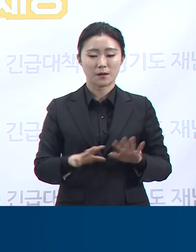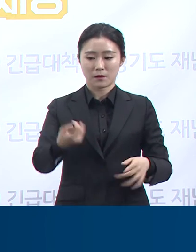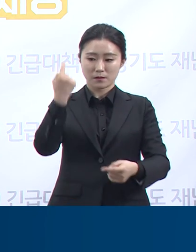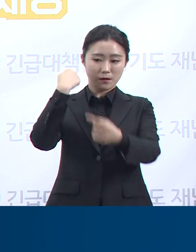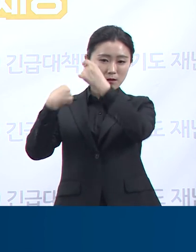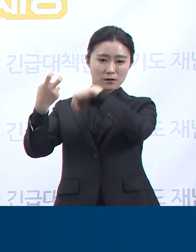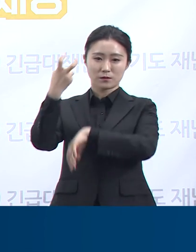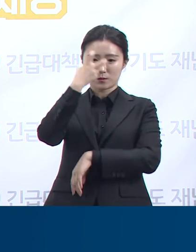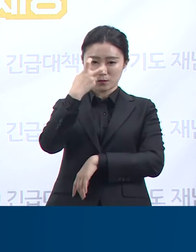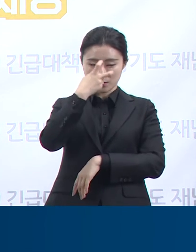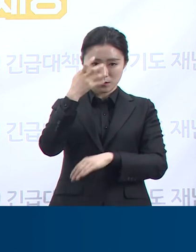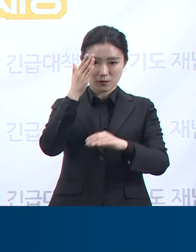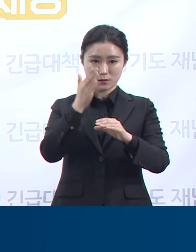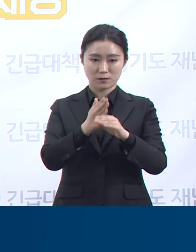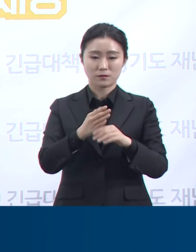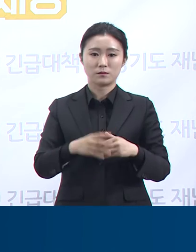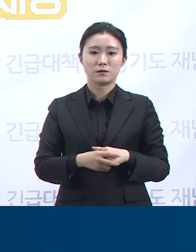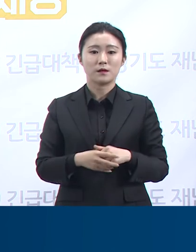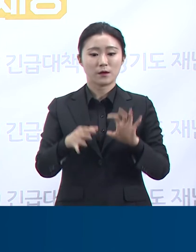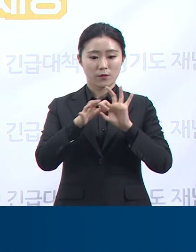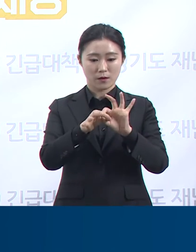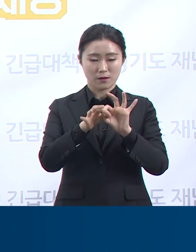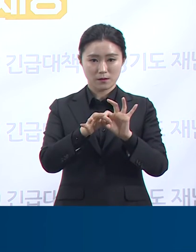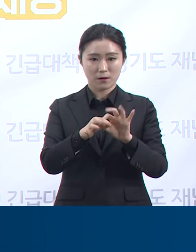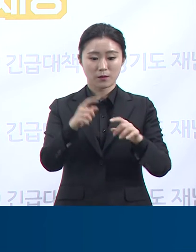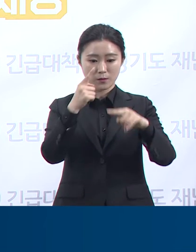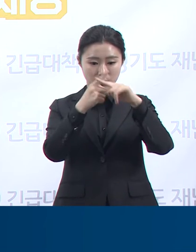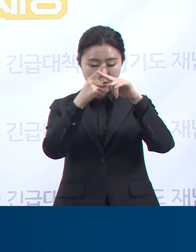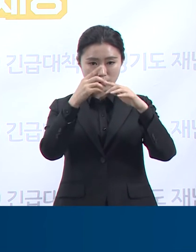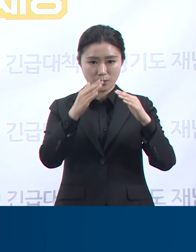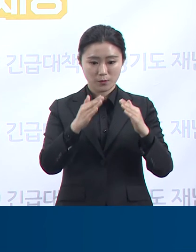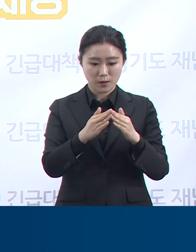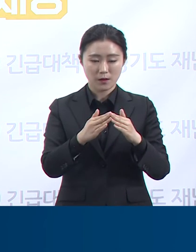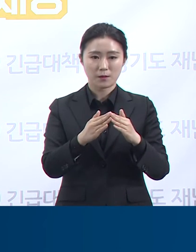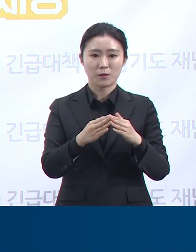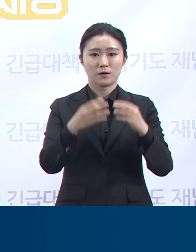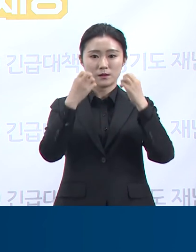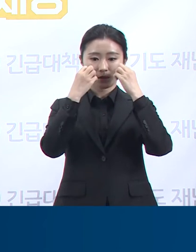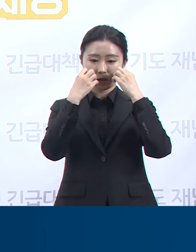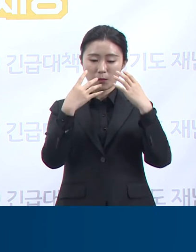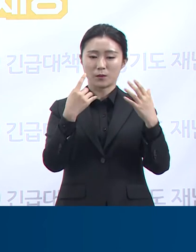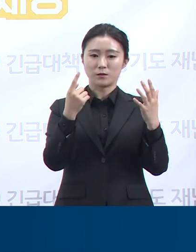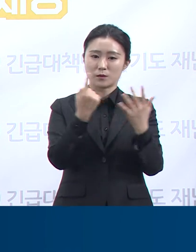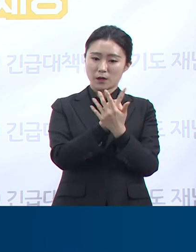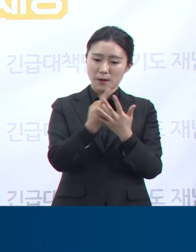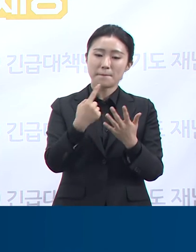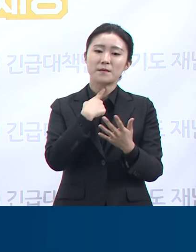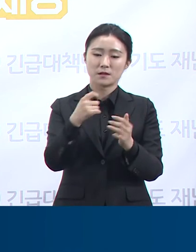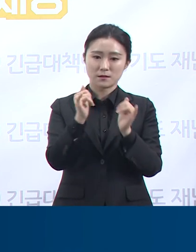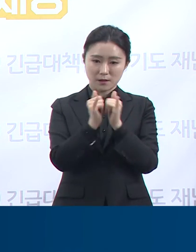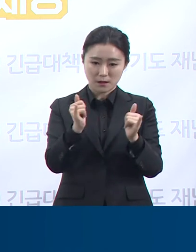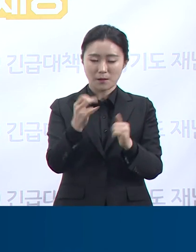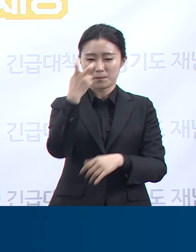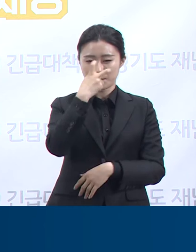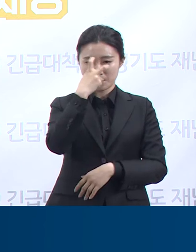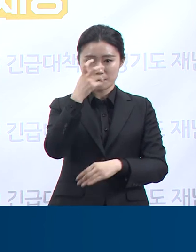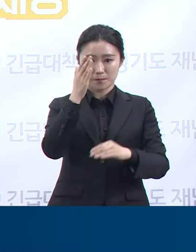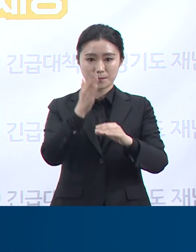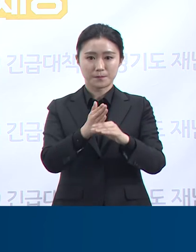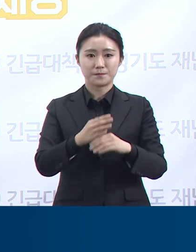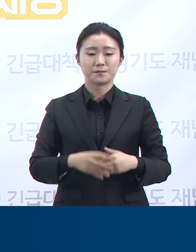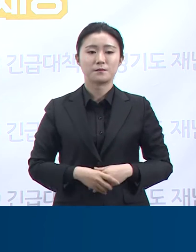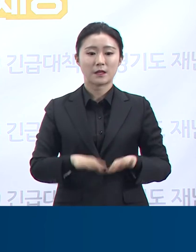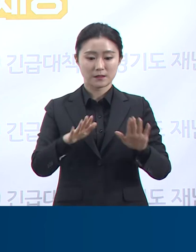모임과 관련된 관내 교회들을 대상으로 신도 등 추가 접촉자를 현재 조사 중입니다. 지금까지 관련하여